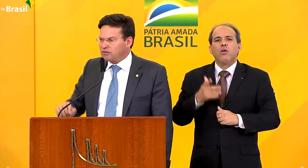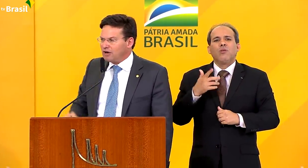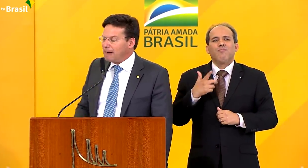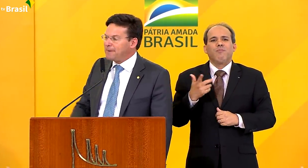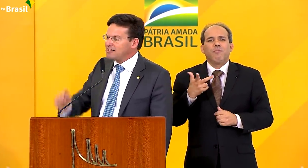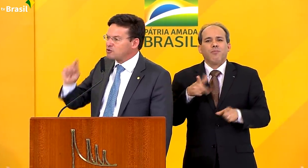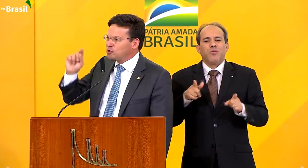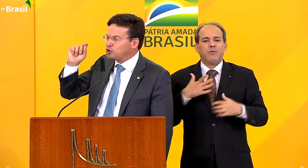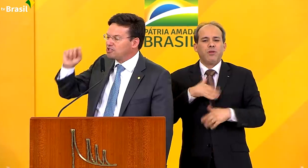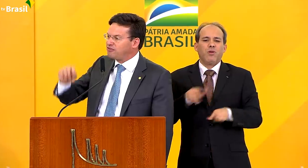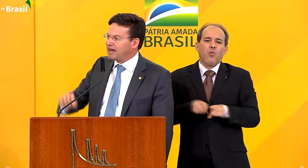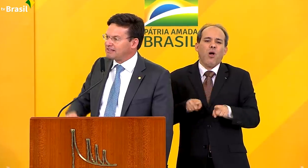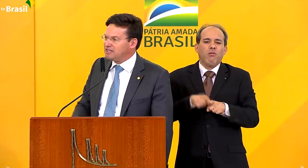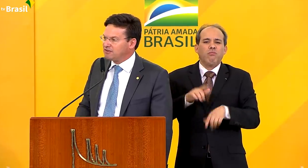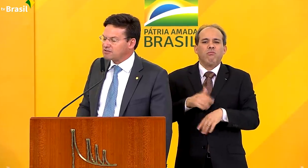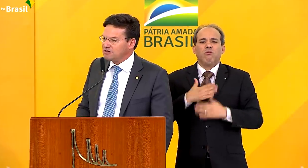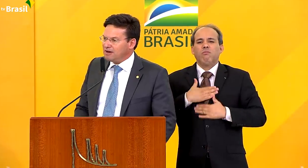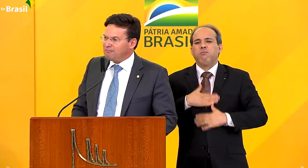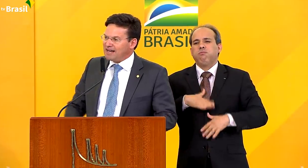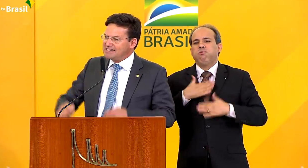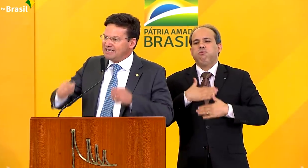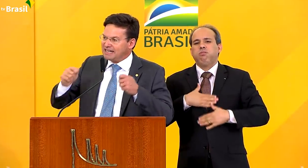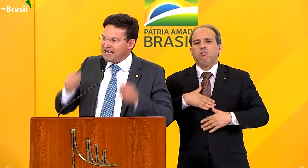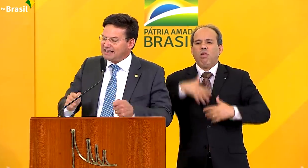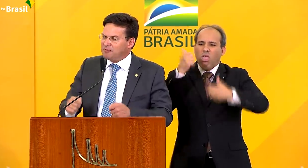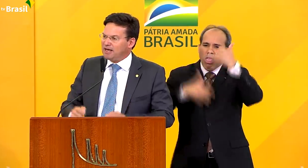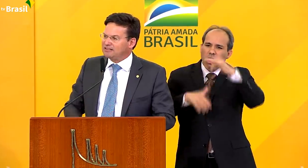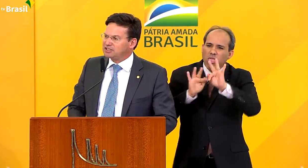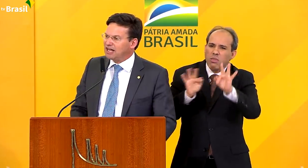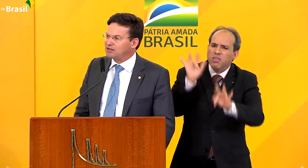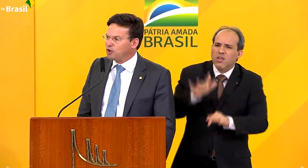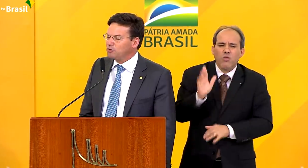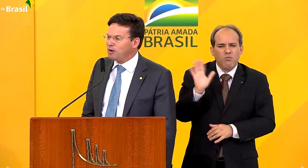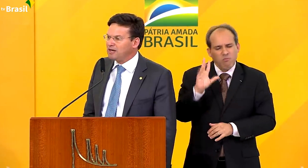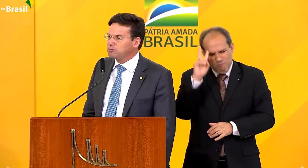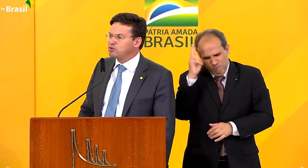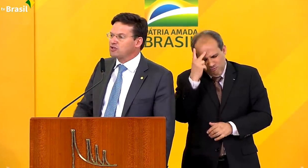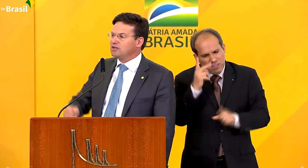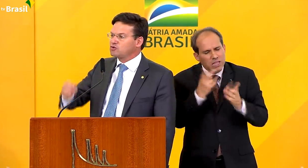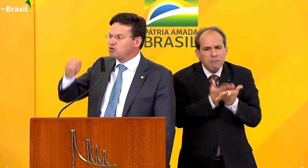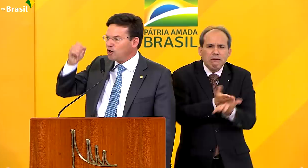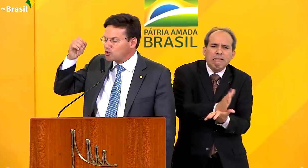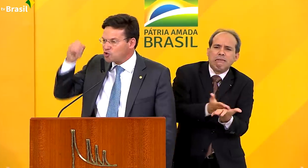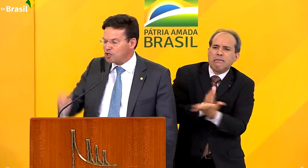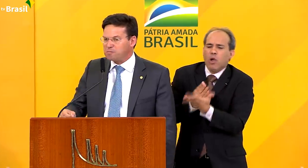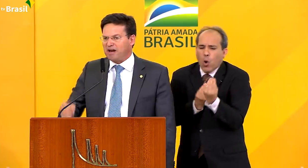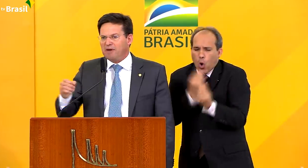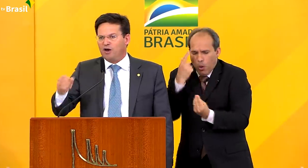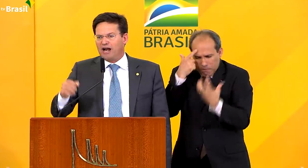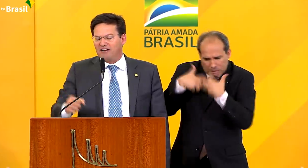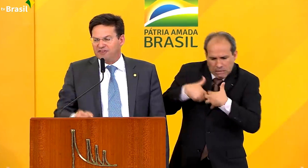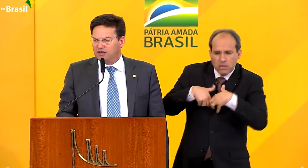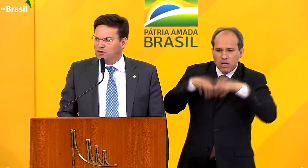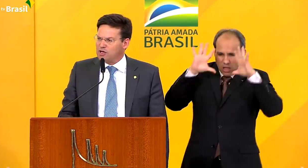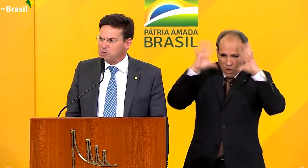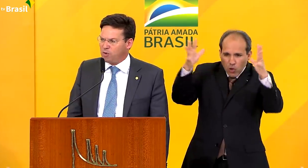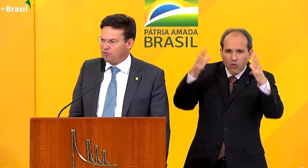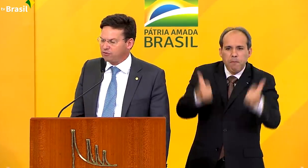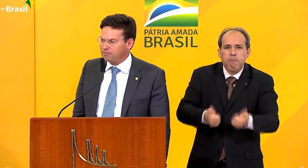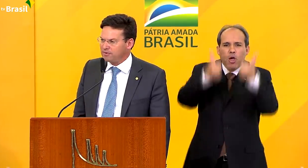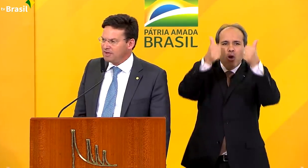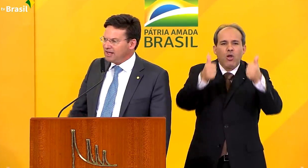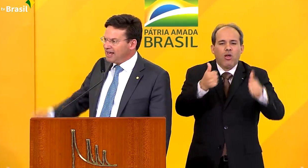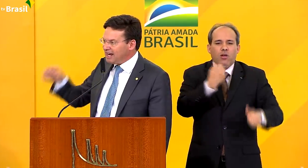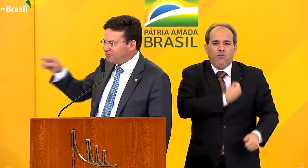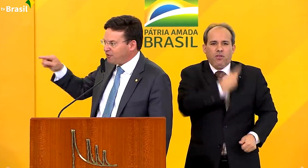satisfeito apenas com justificativas, mas inquietamente está a todo momento buscando soluções para melhorar a vida do nosso